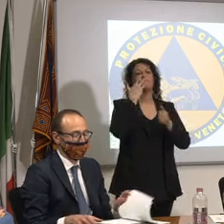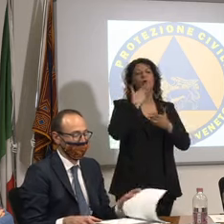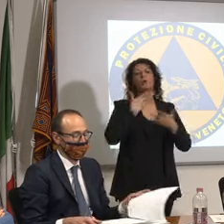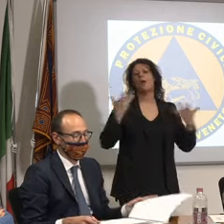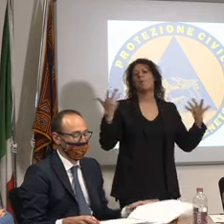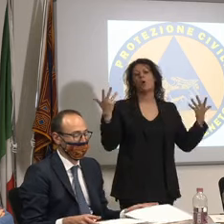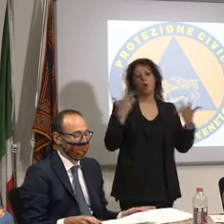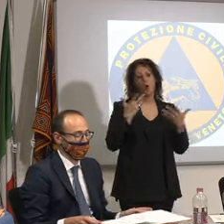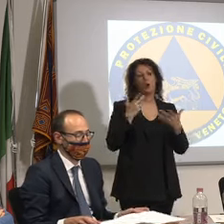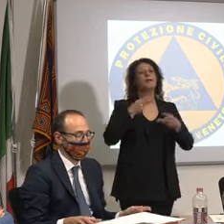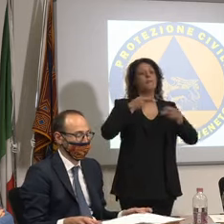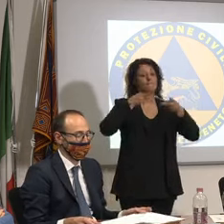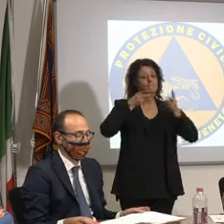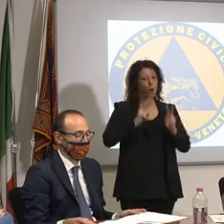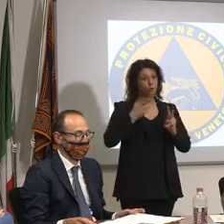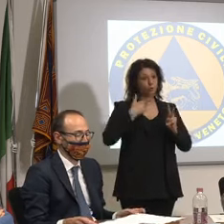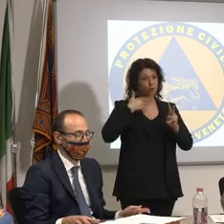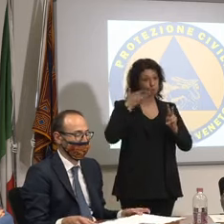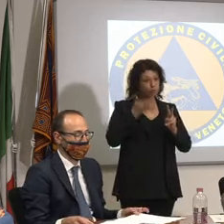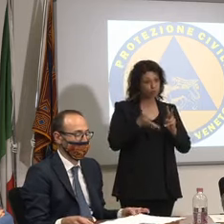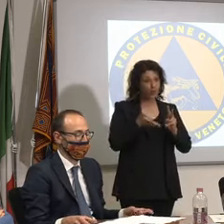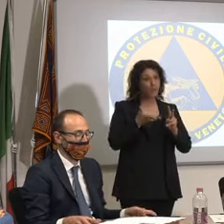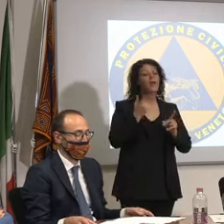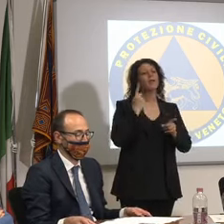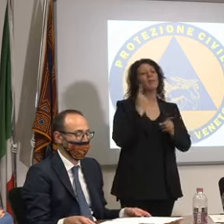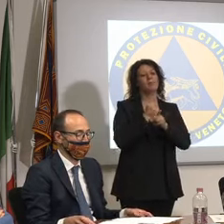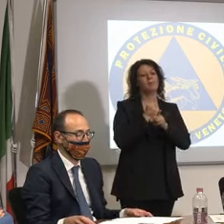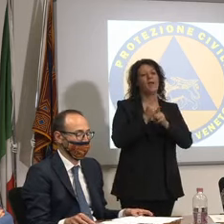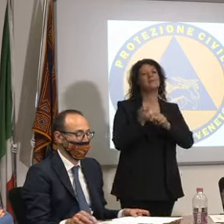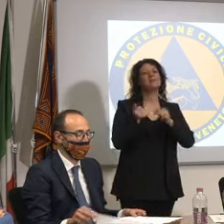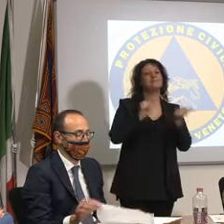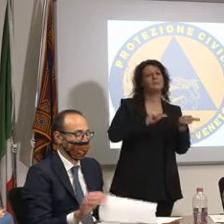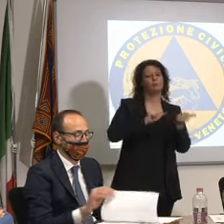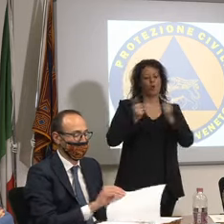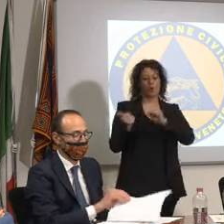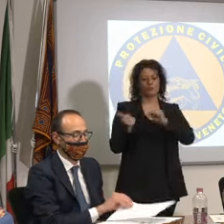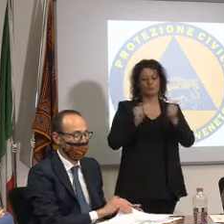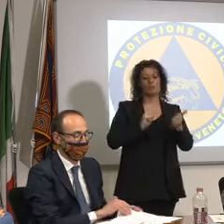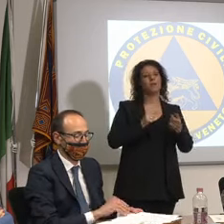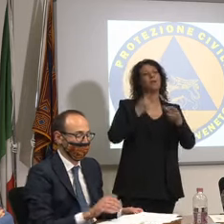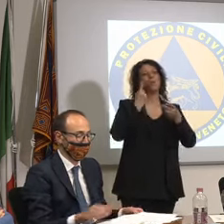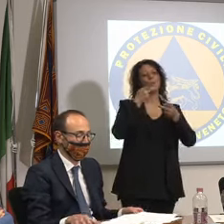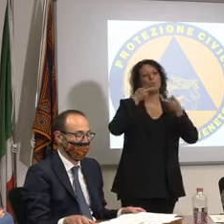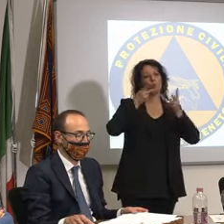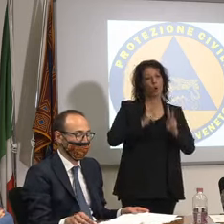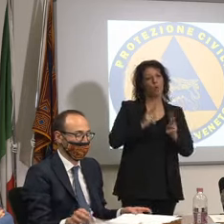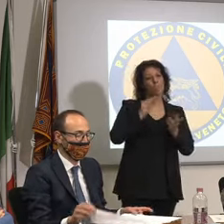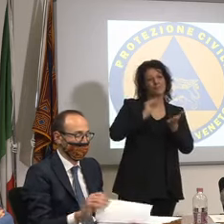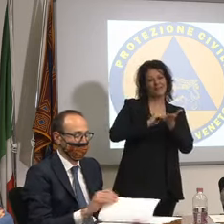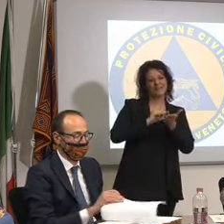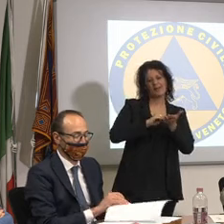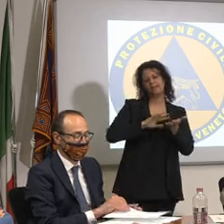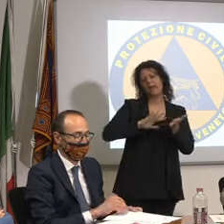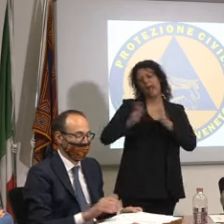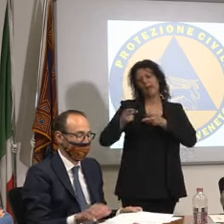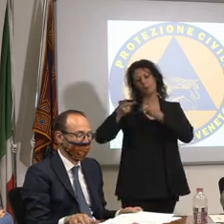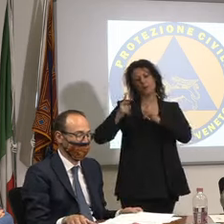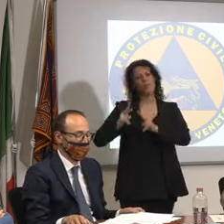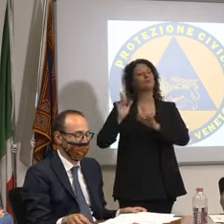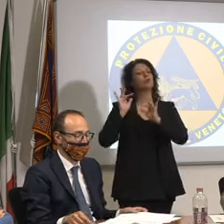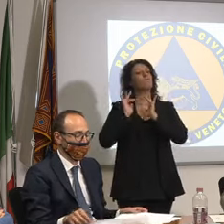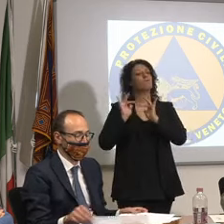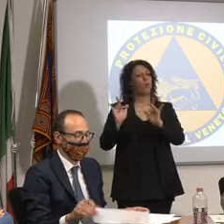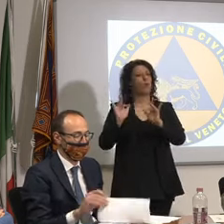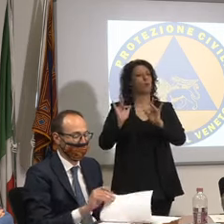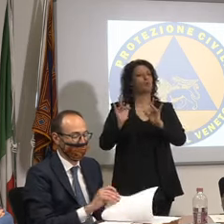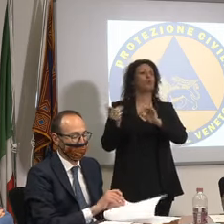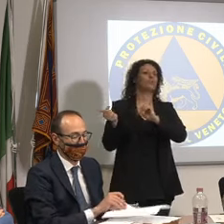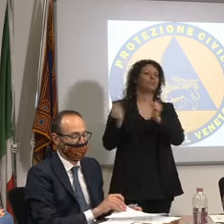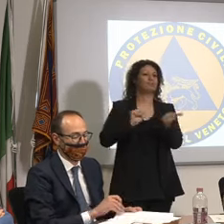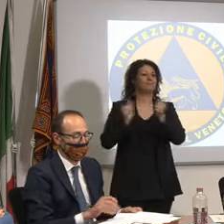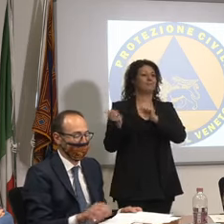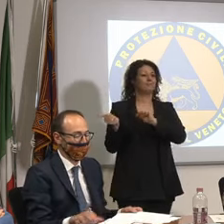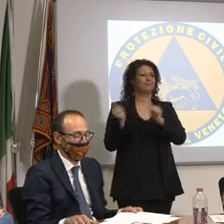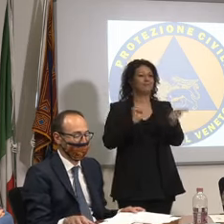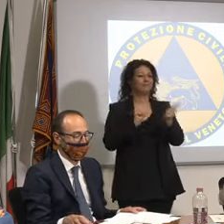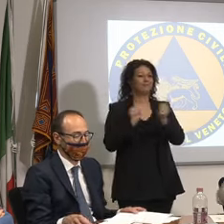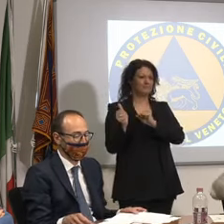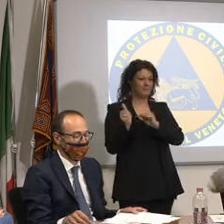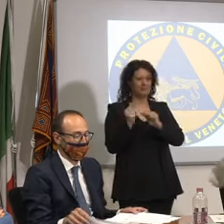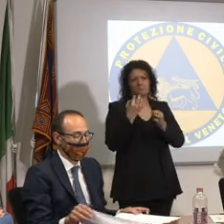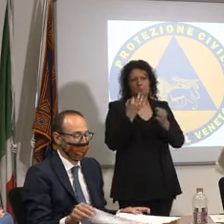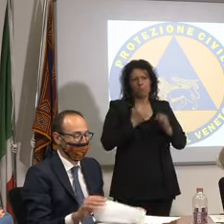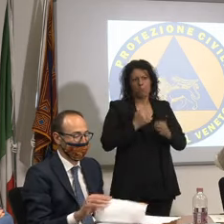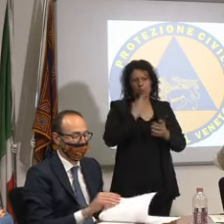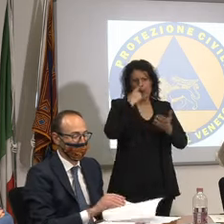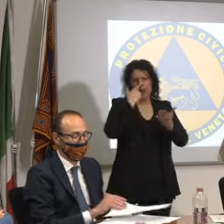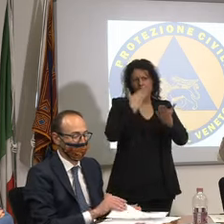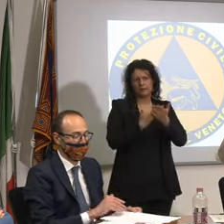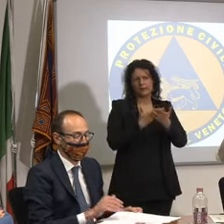posto seduto un posto con presenza fisica e l'altro vuoto quindi insomma ci sta soprattutto in un contesto come quello dell'arena di verona